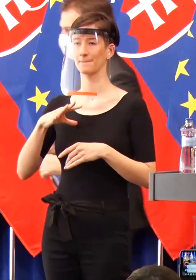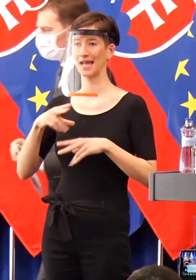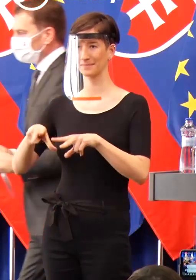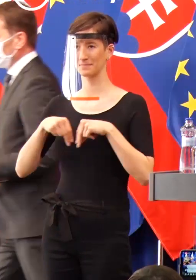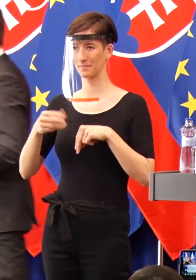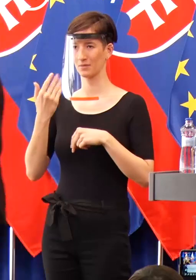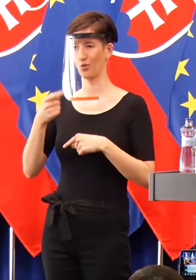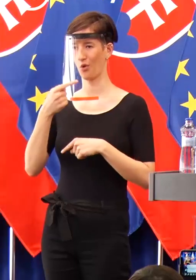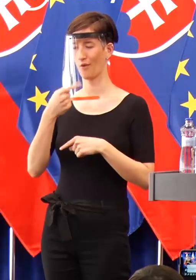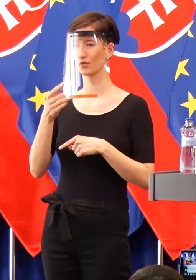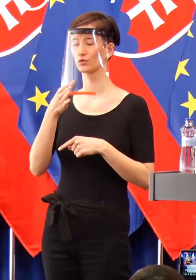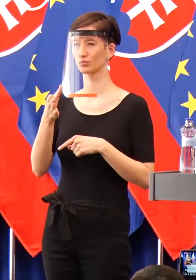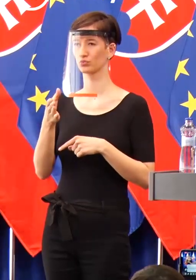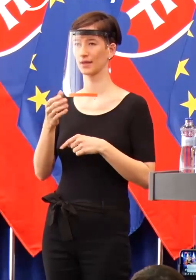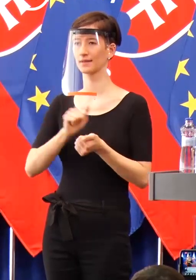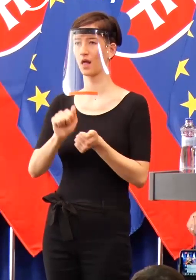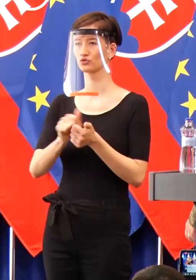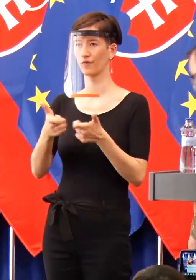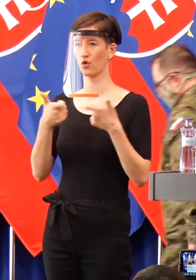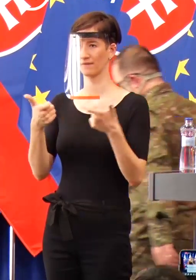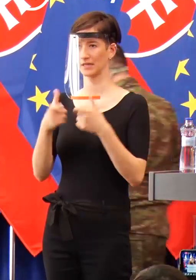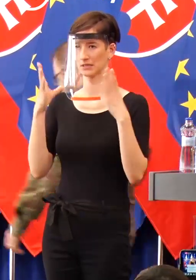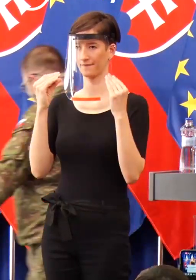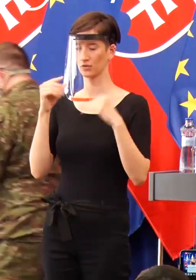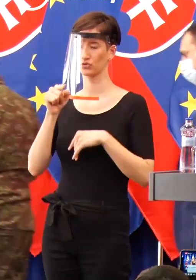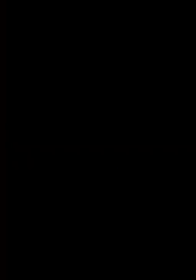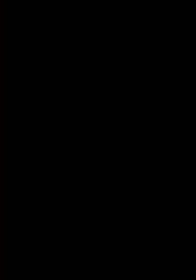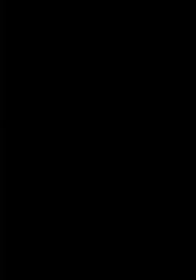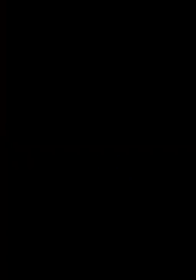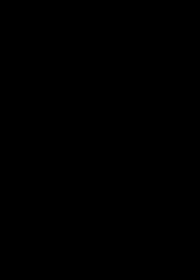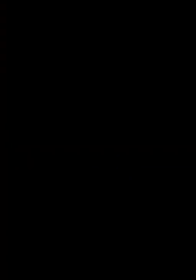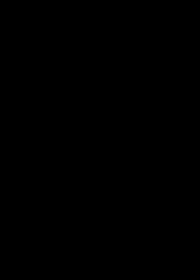bude ešte mať jeden výstup večer, takže tam bude priestor na ďalšie vaše otázky.